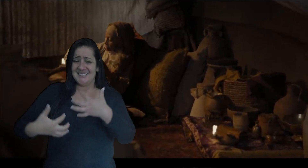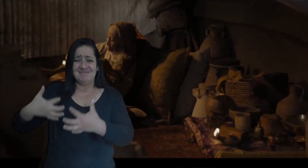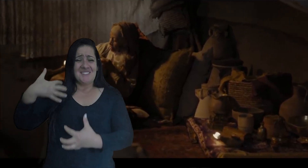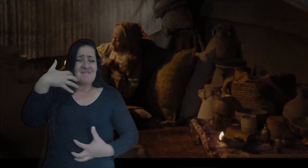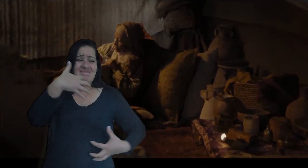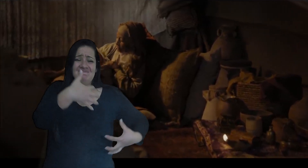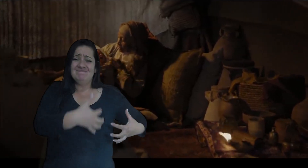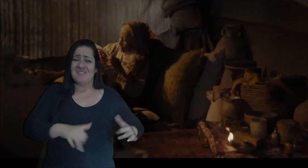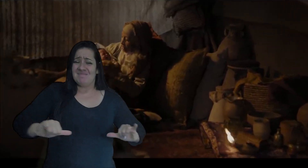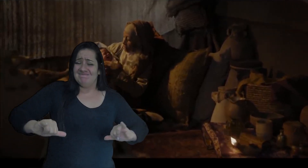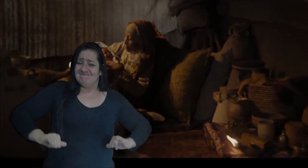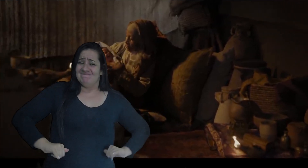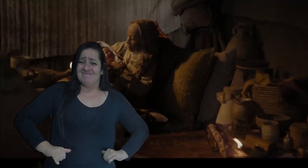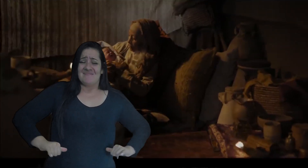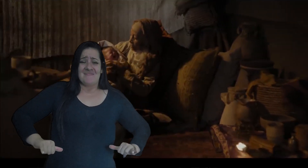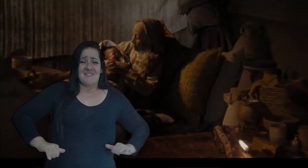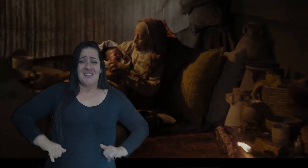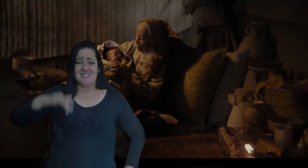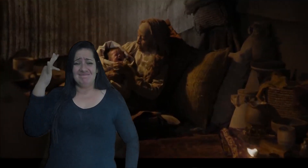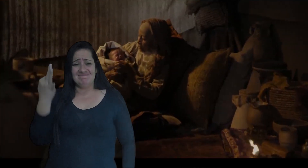nas lutas e dor